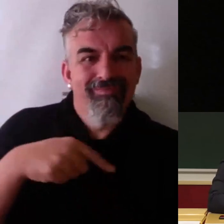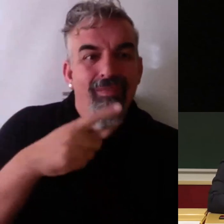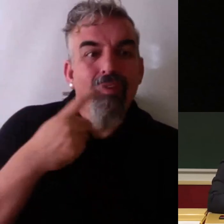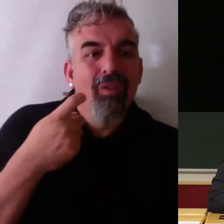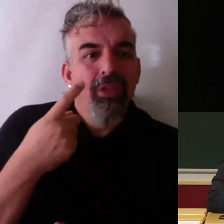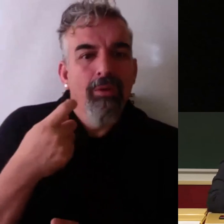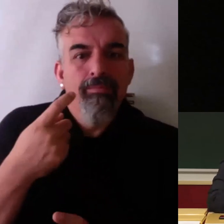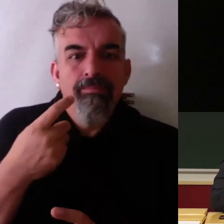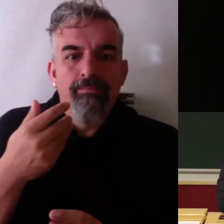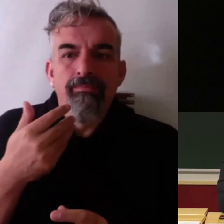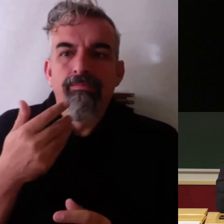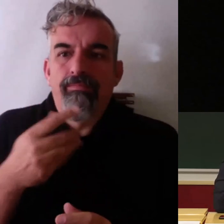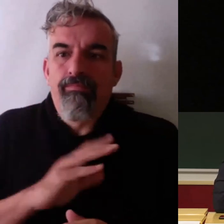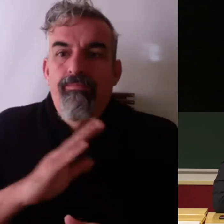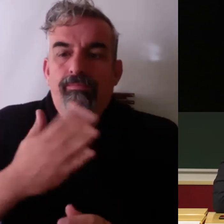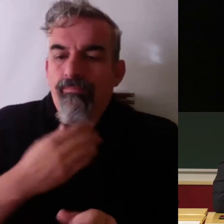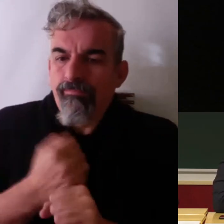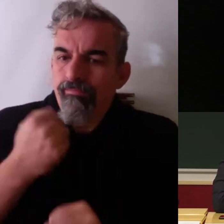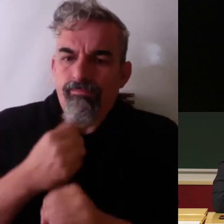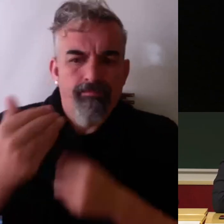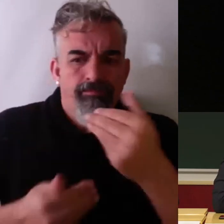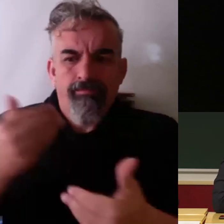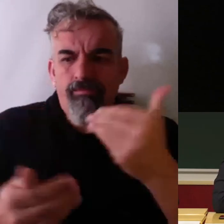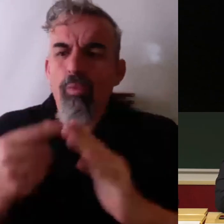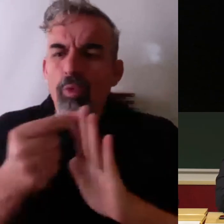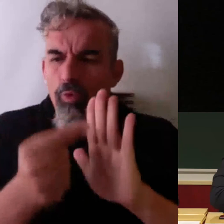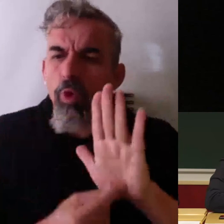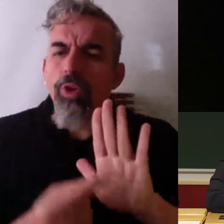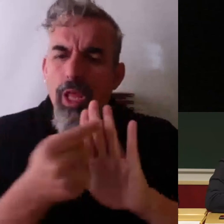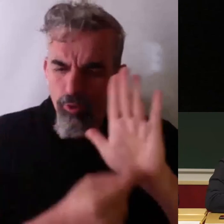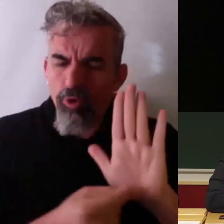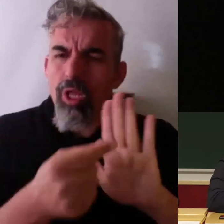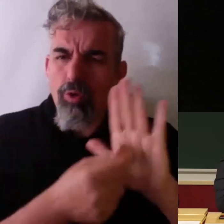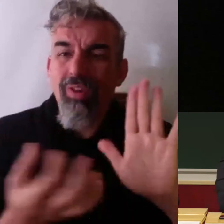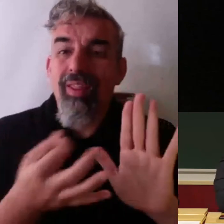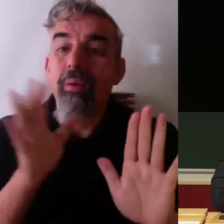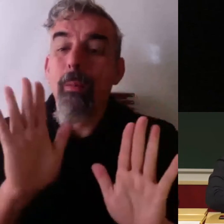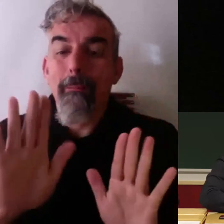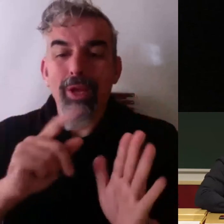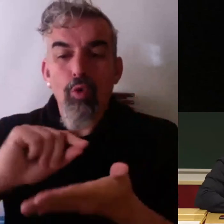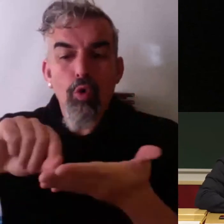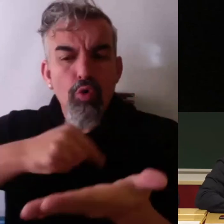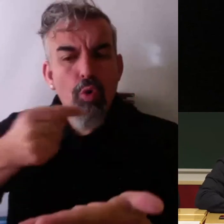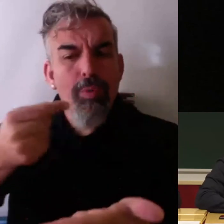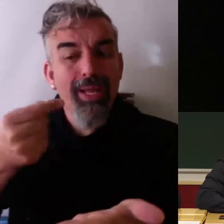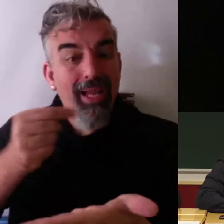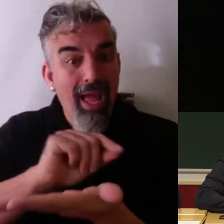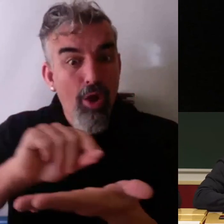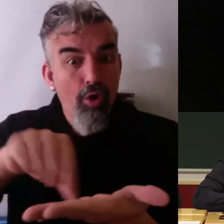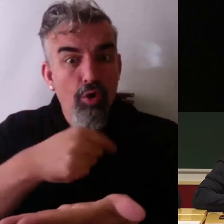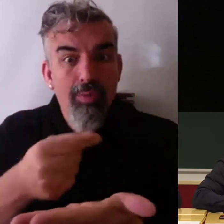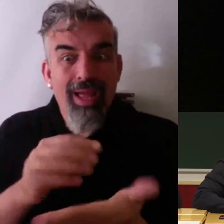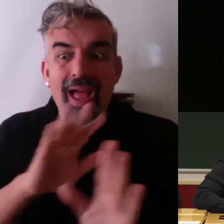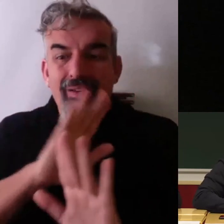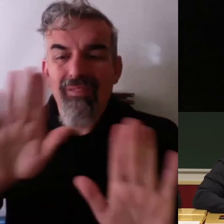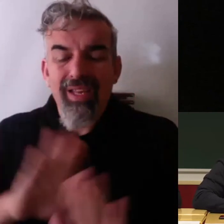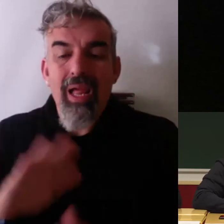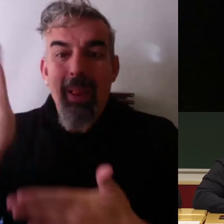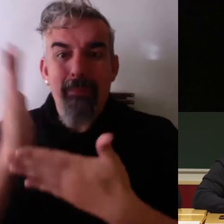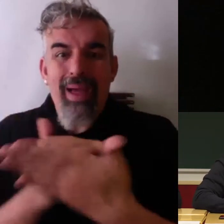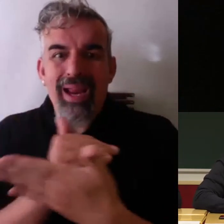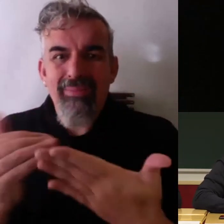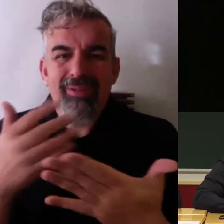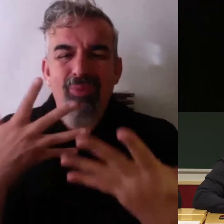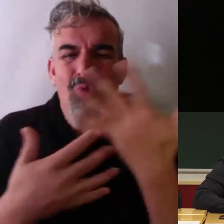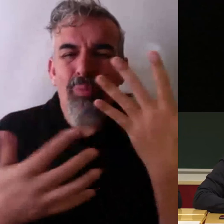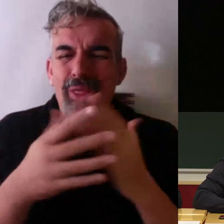hay más cosas que hacer mañana y hay que sacar las notas pero la rúbrica y de hecho cuantos más parámetros tenga al final no es más que una combinación lineal